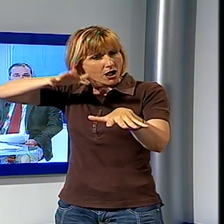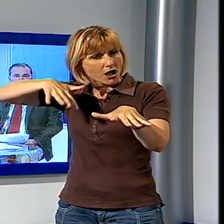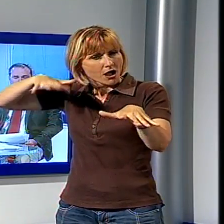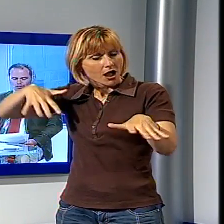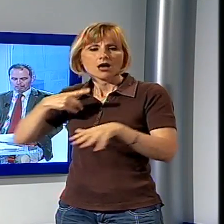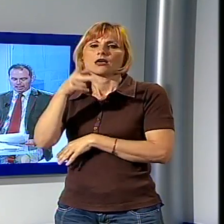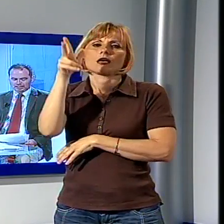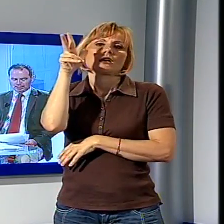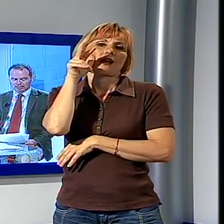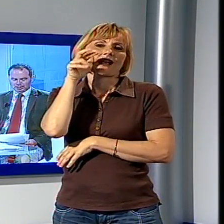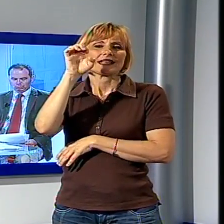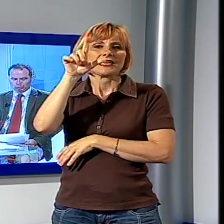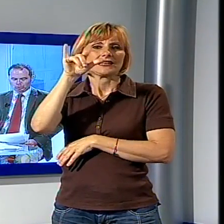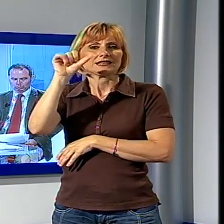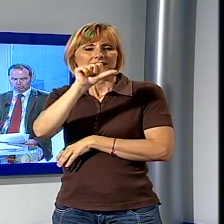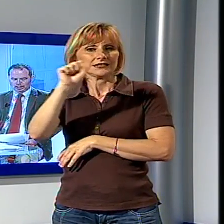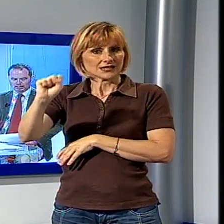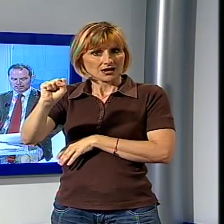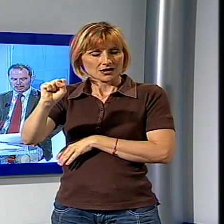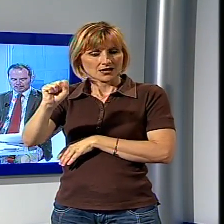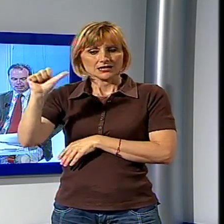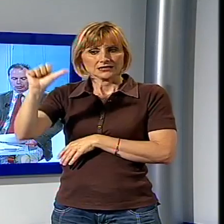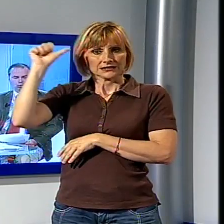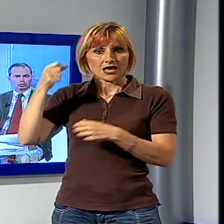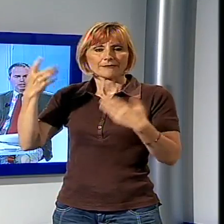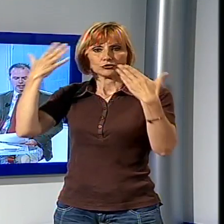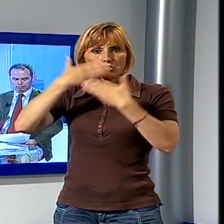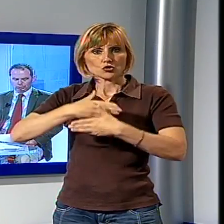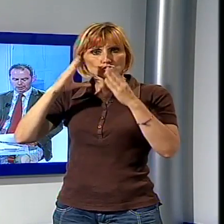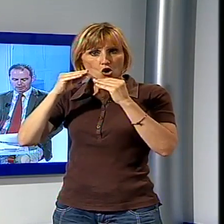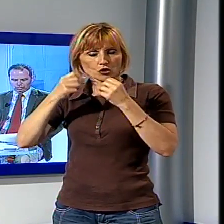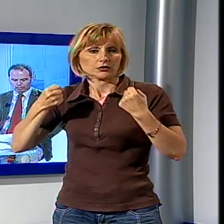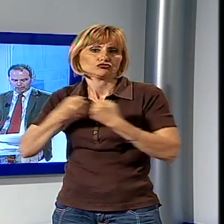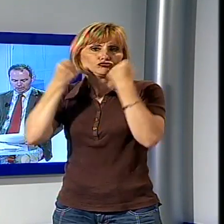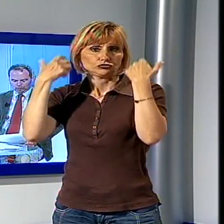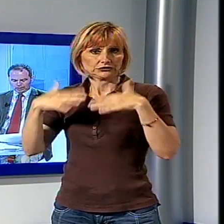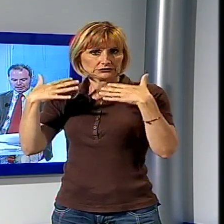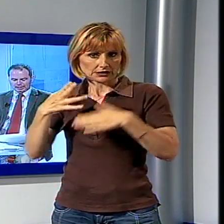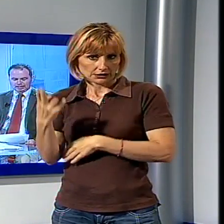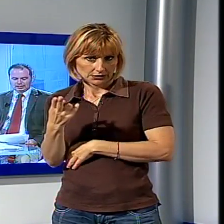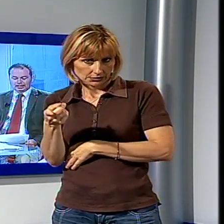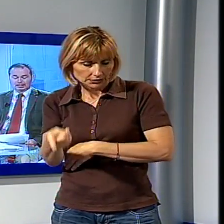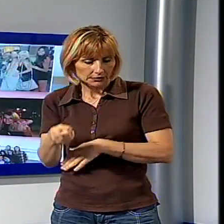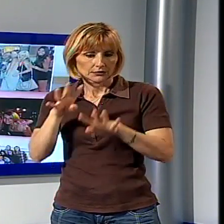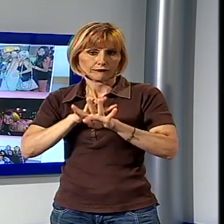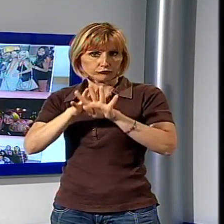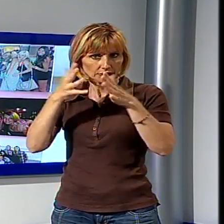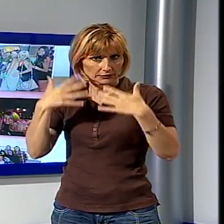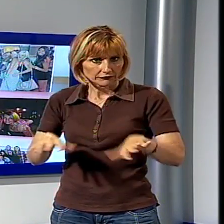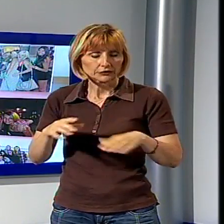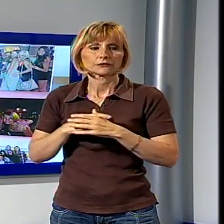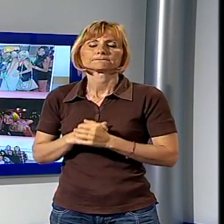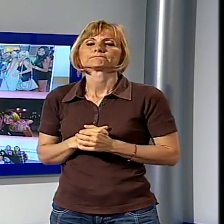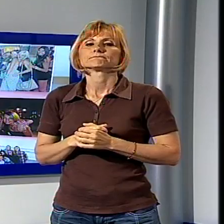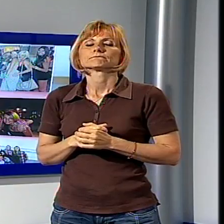ventenne scomparsa in seguito ad un incidente stradale sabato notte a Lido di Camaiore una lettera indirizzata ai genitori